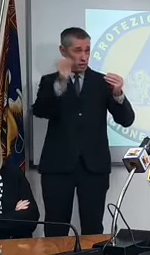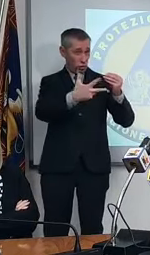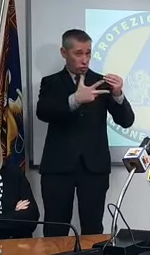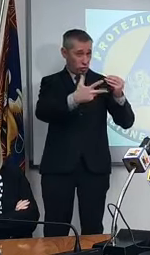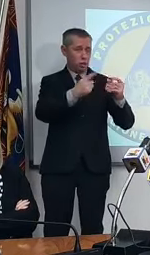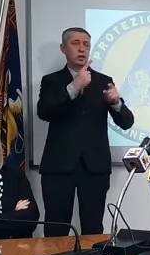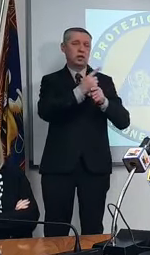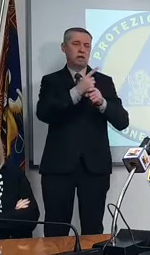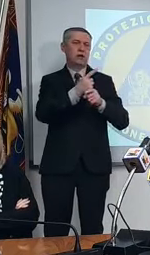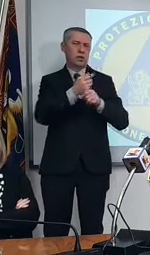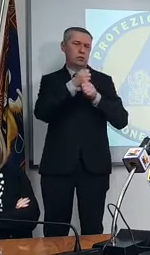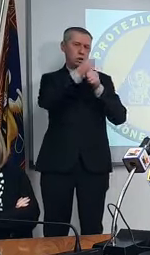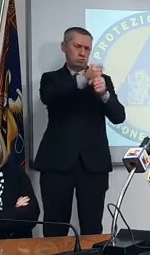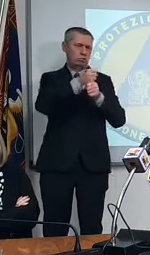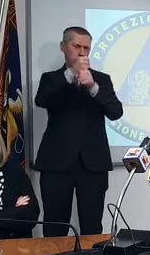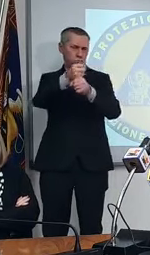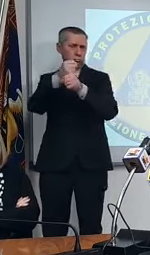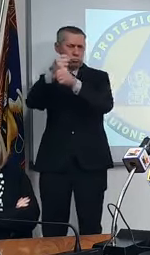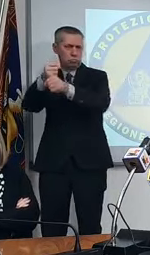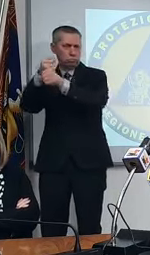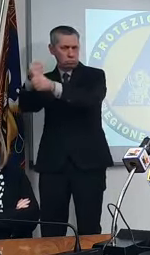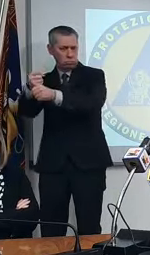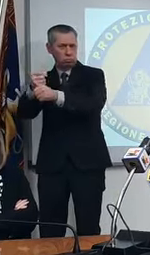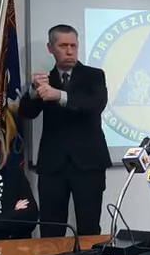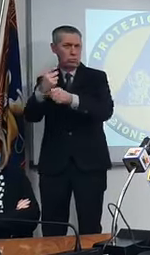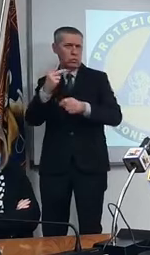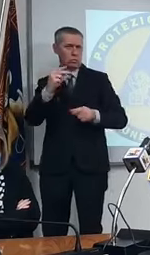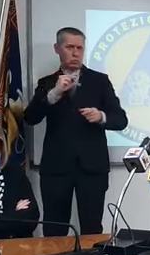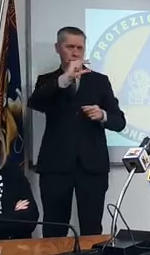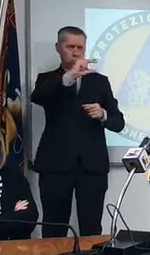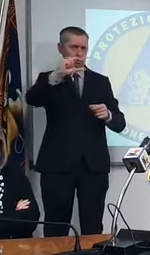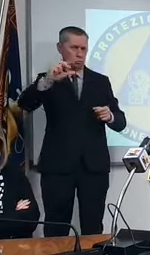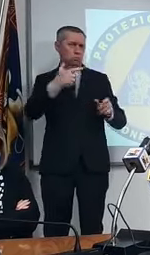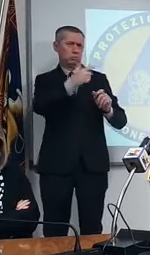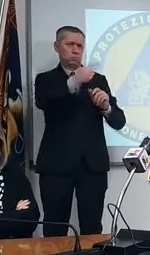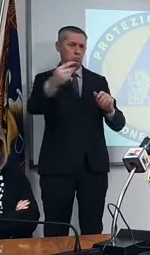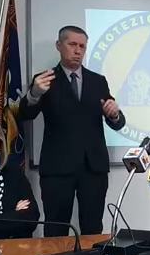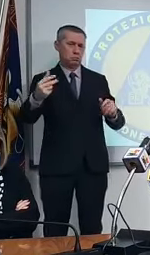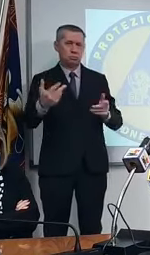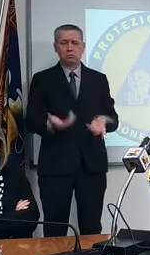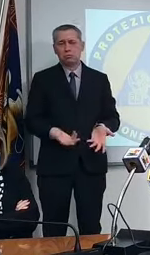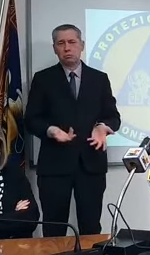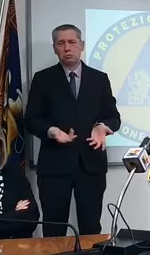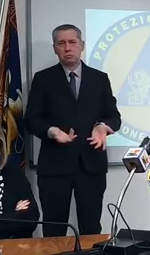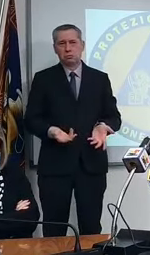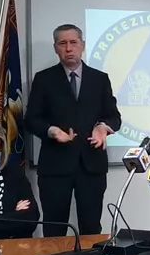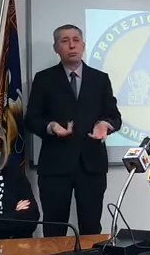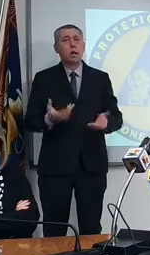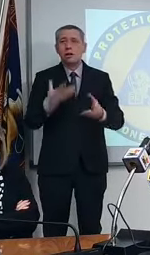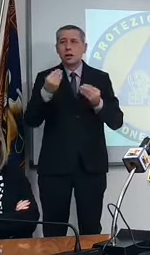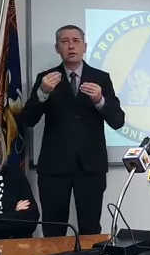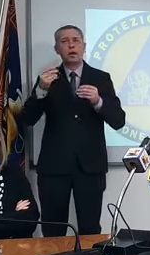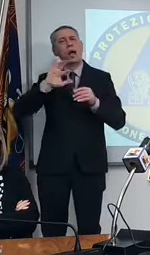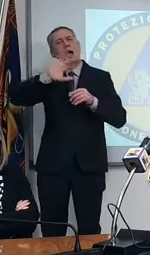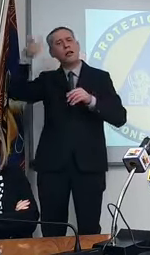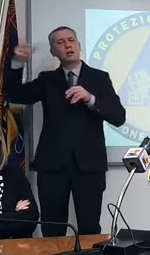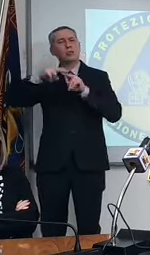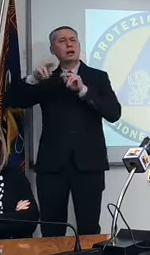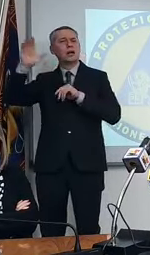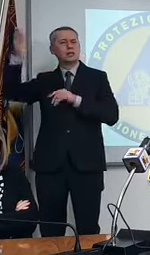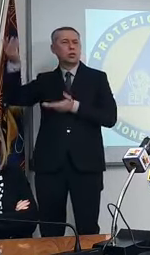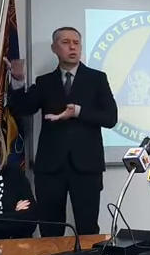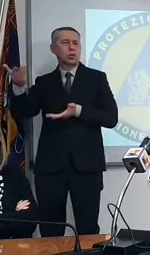operatori che vaccinano ma è quello che stanno facendo in tutti i paesi cioè qua noi stiamo facendo pettinando le bambole no gli